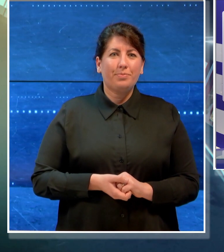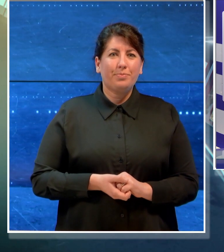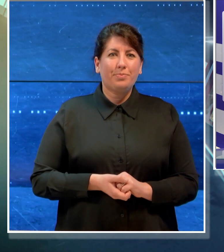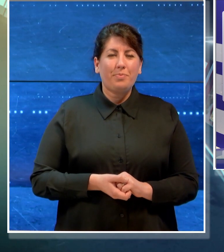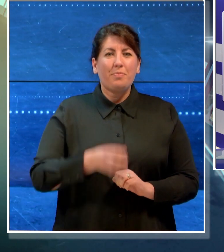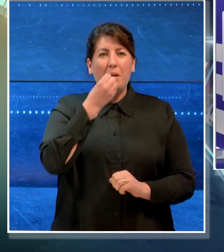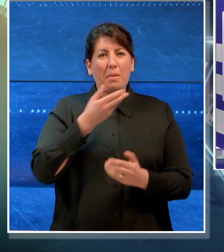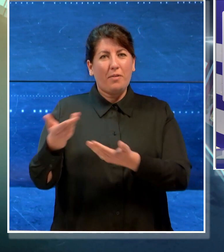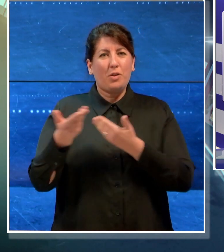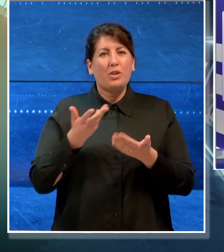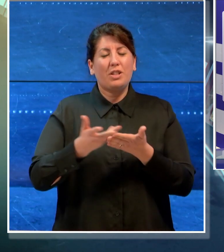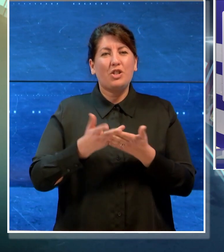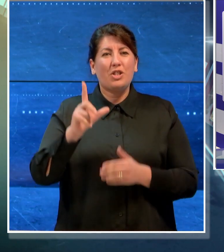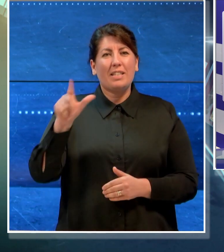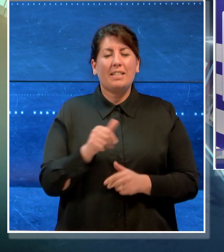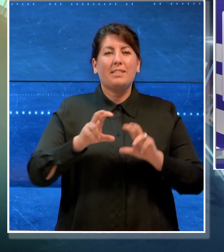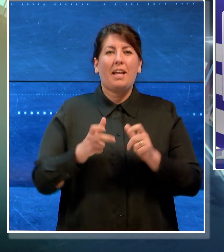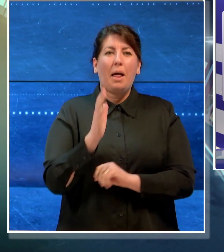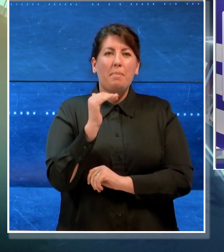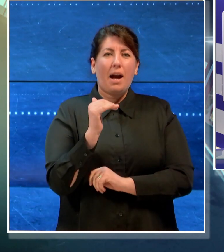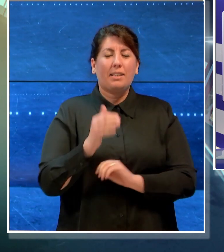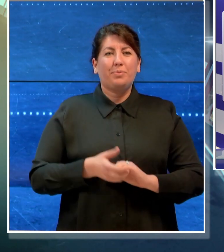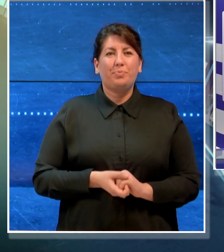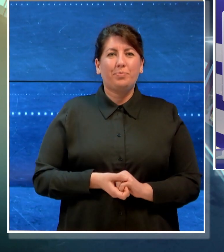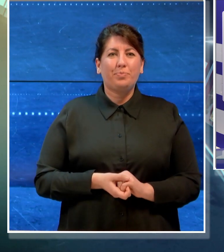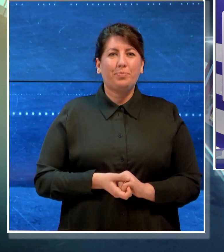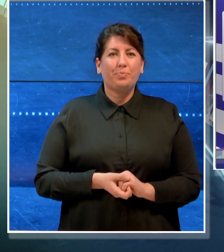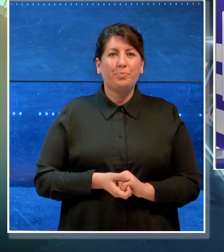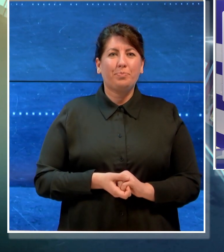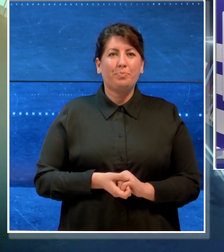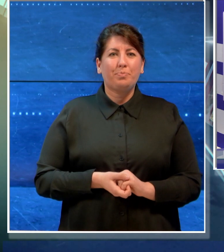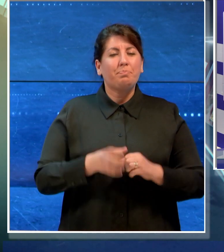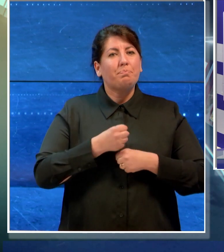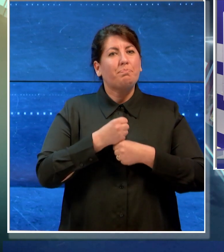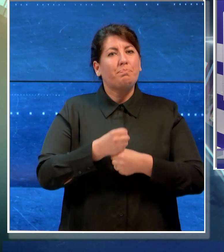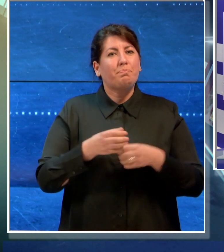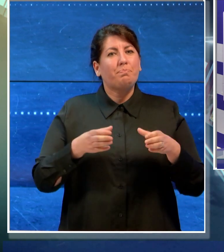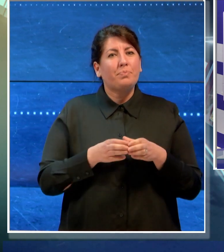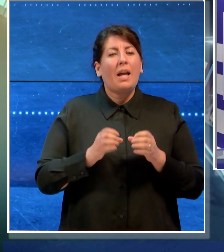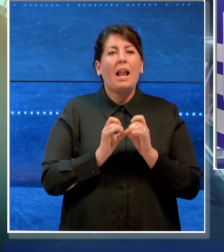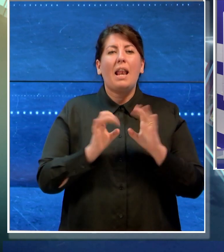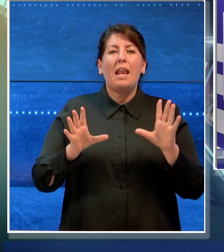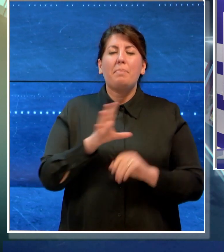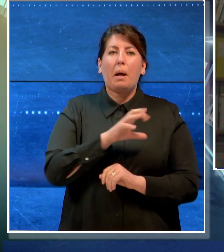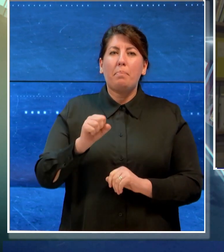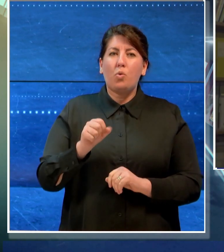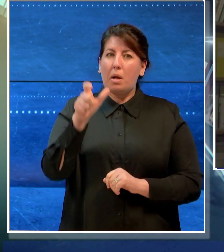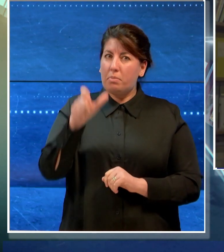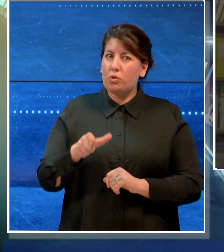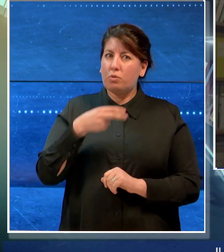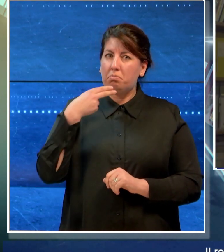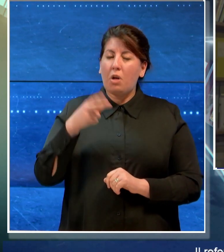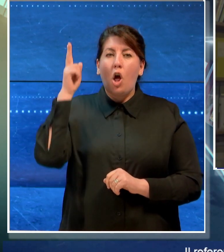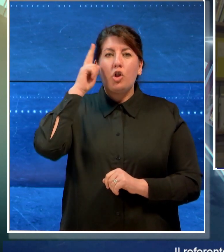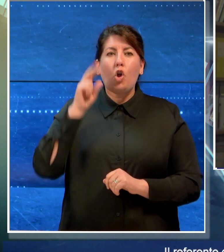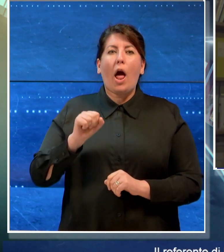Ben trovati con il TgLis di Telebari. Il referente di Libera Puglia, Don Angelo